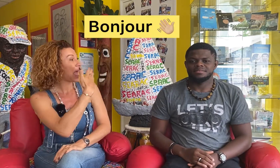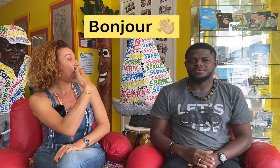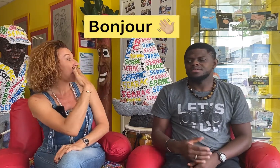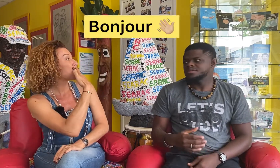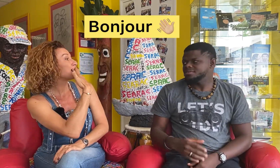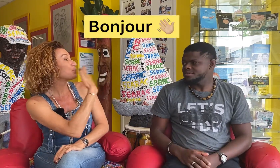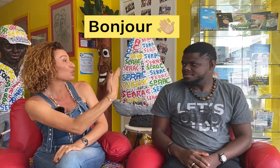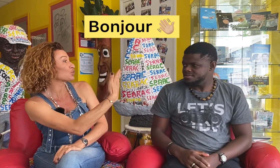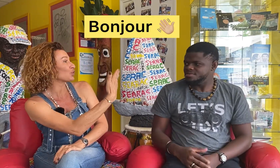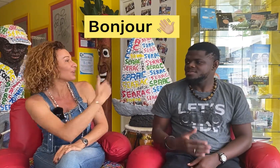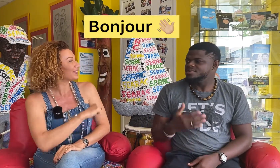Bonjour.